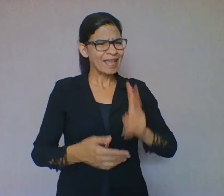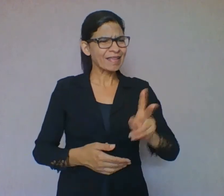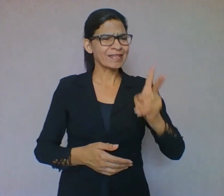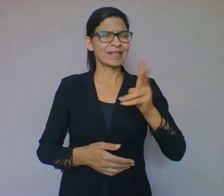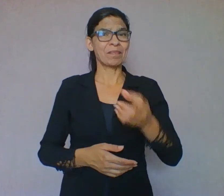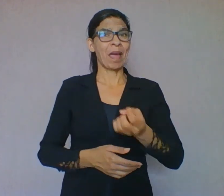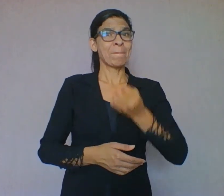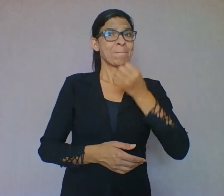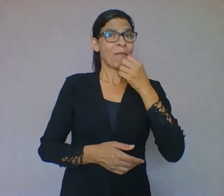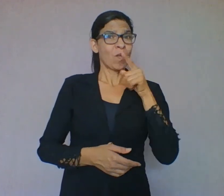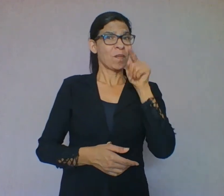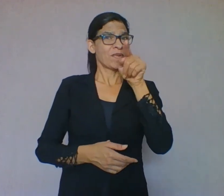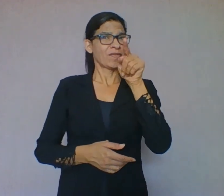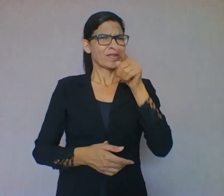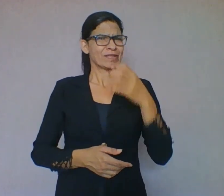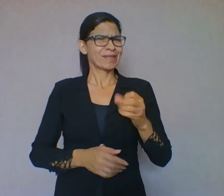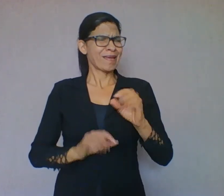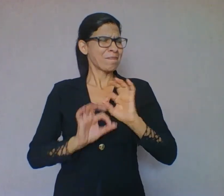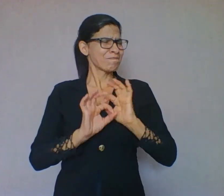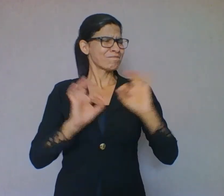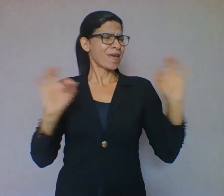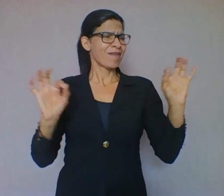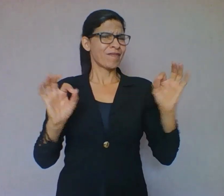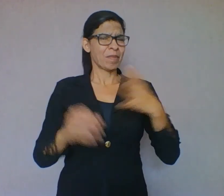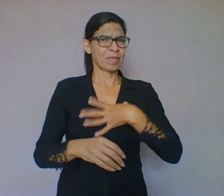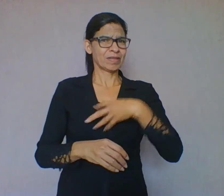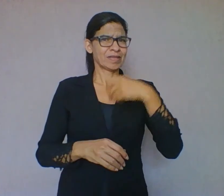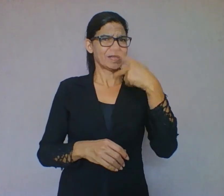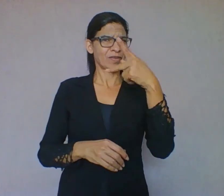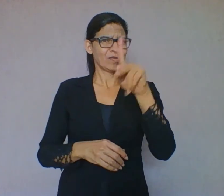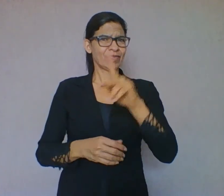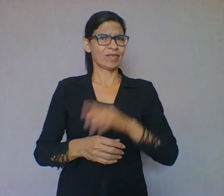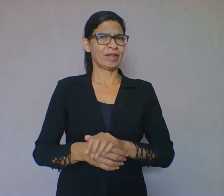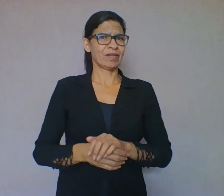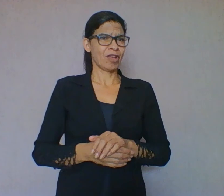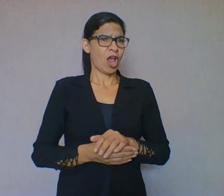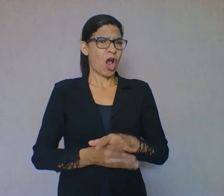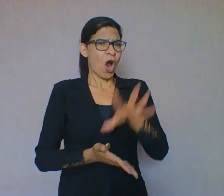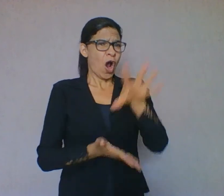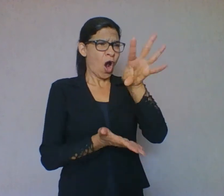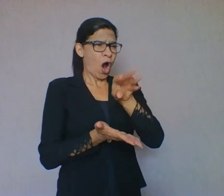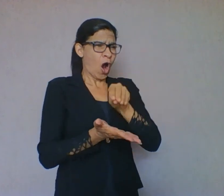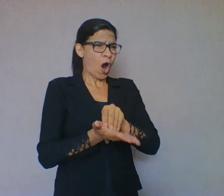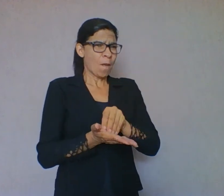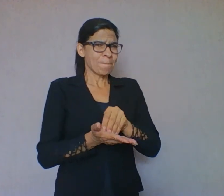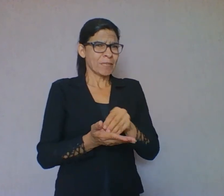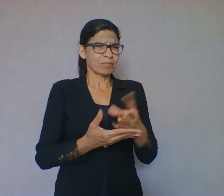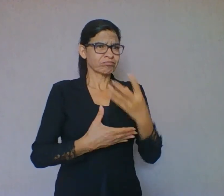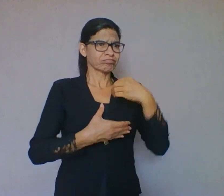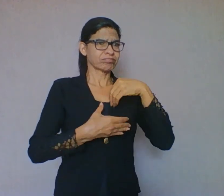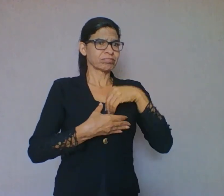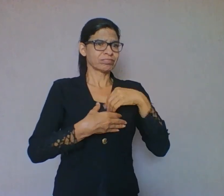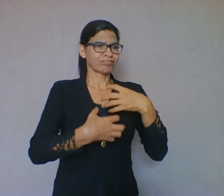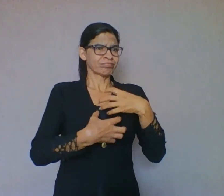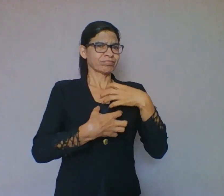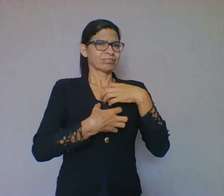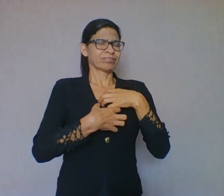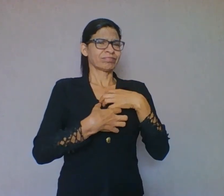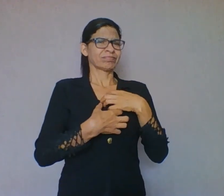para seu filho, que seguirá seu exemplo naturalmente. Nós sabemos que as crianças aprendem pelo exemplo, não adianta falar